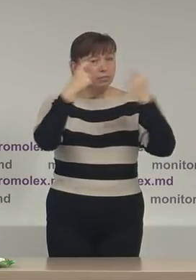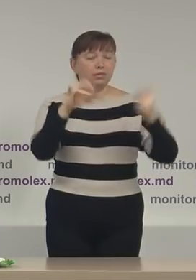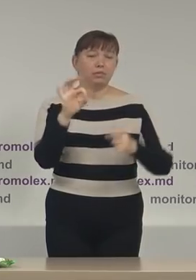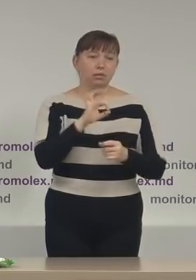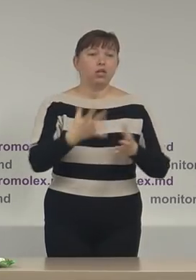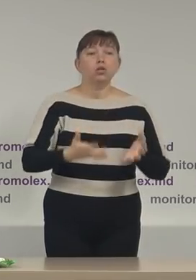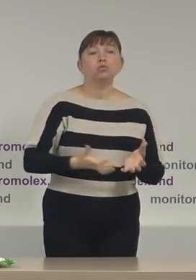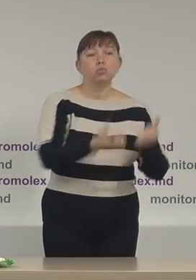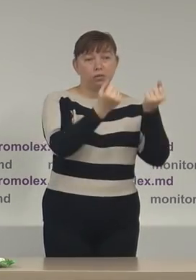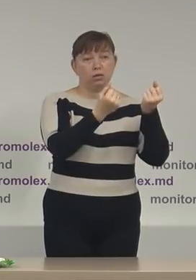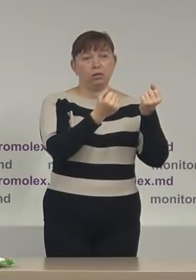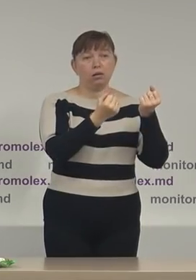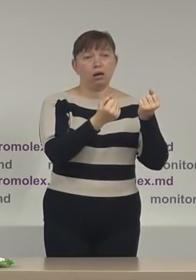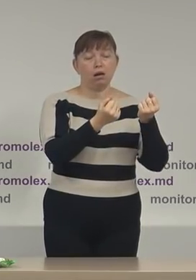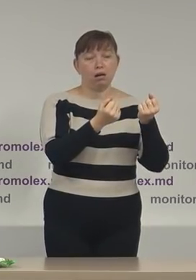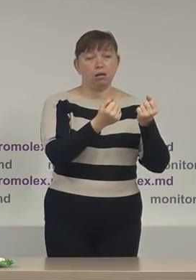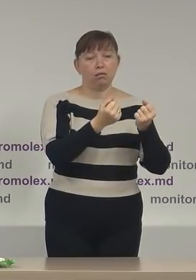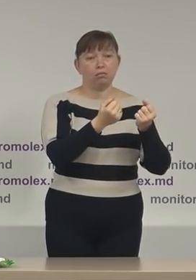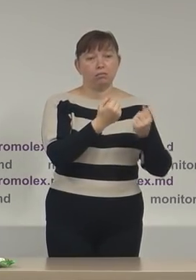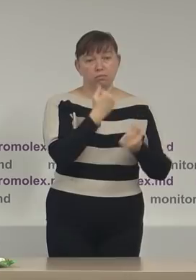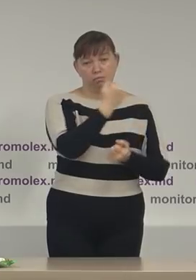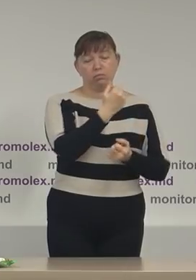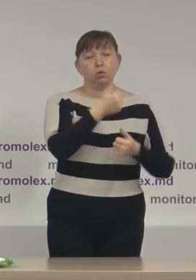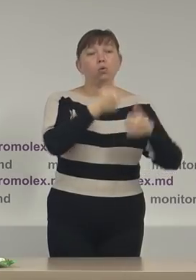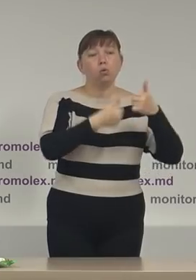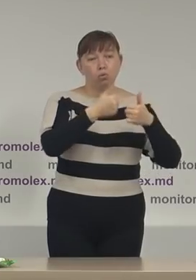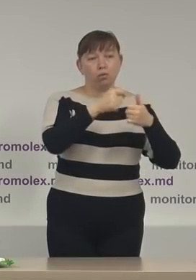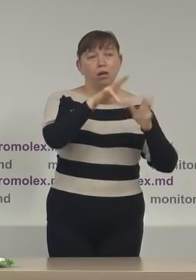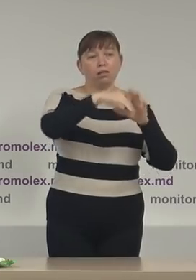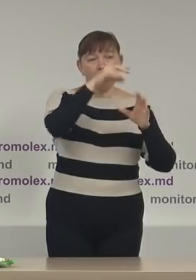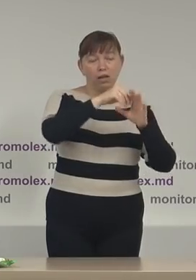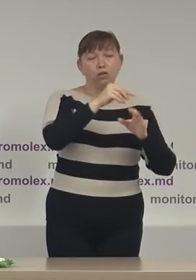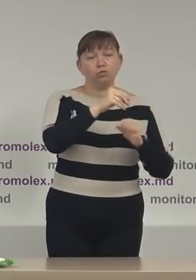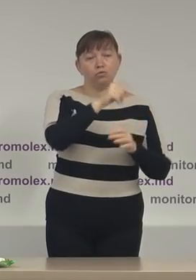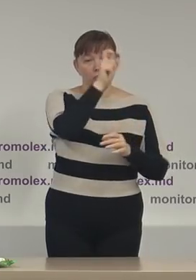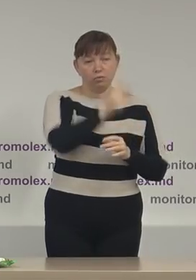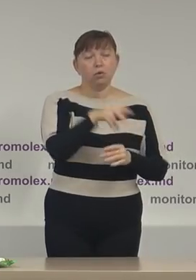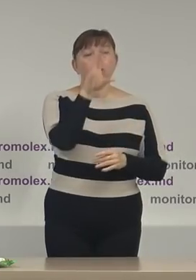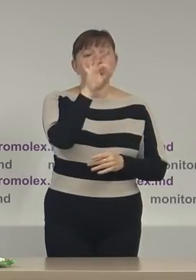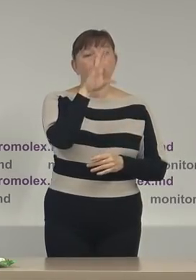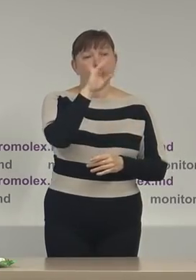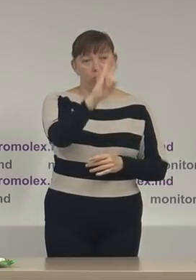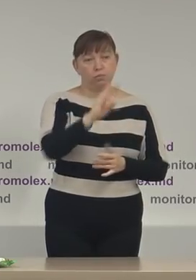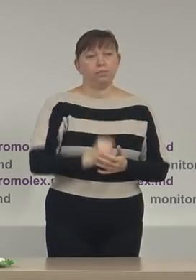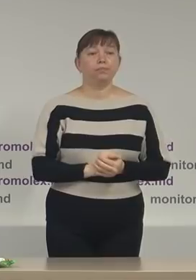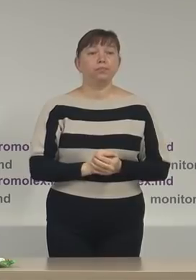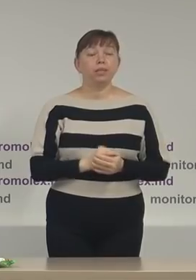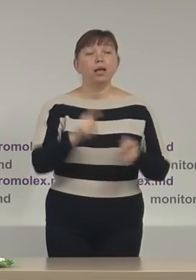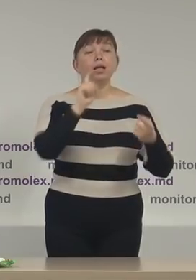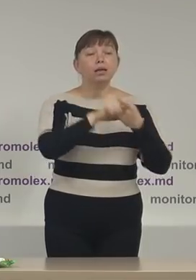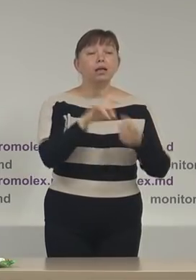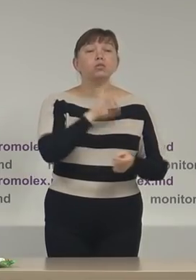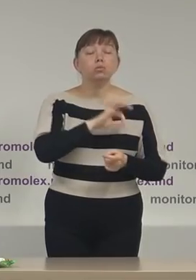în favoarea concurentului sau candidatului independent Igor Dodon. Legat de